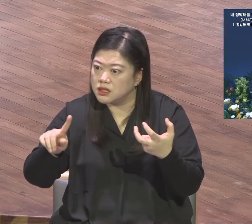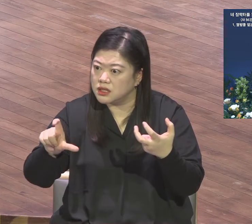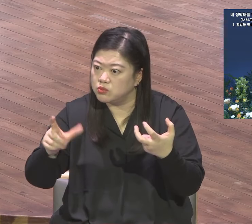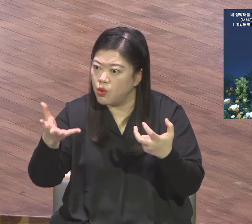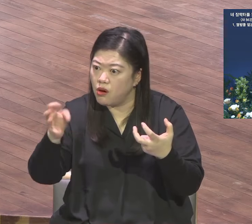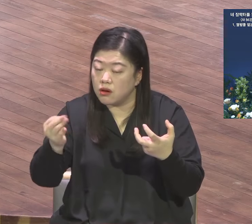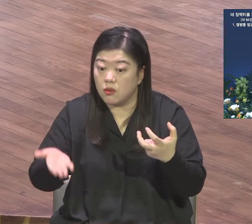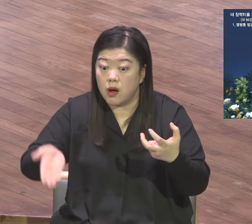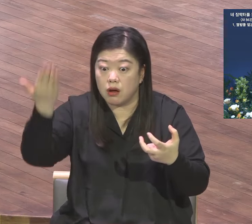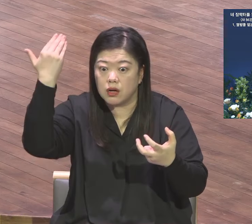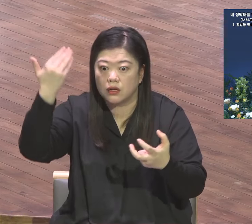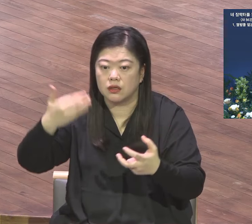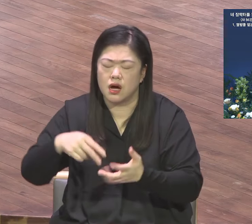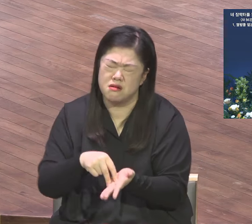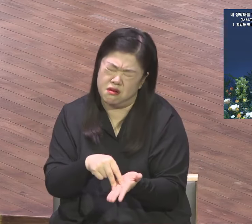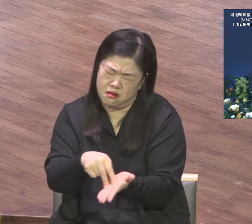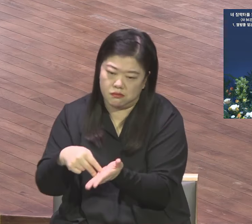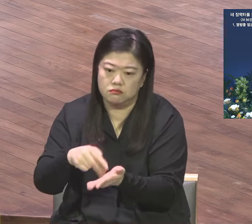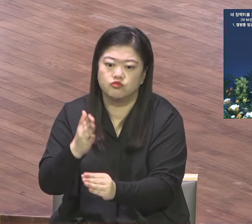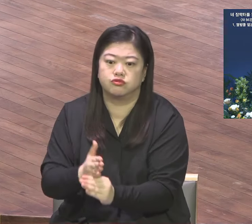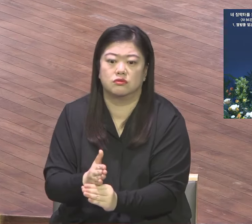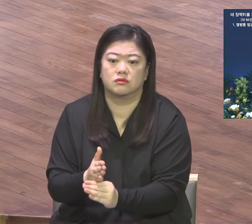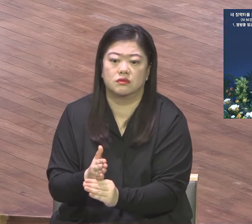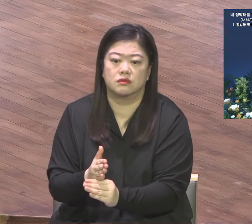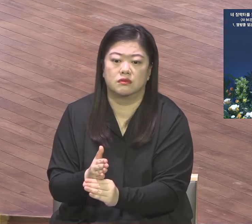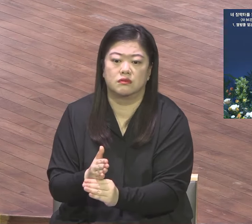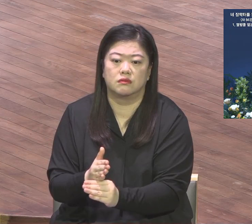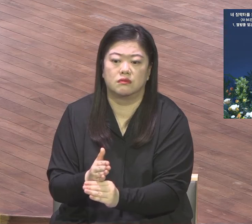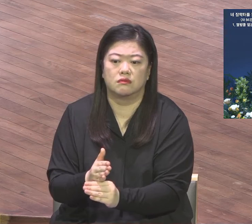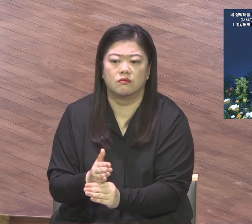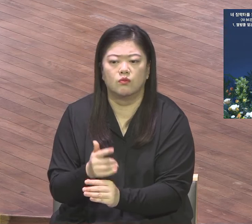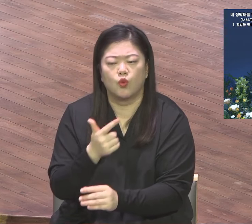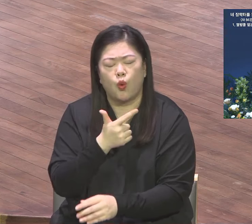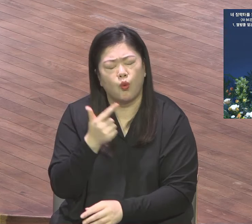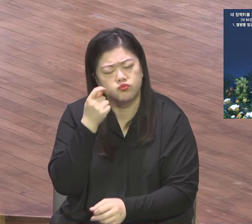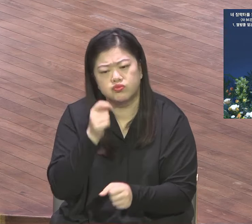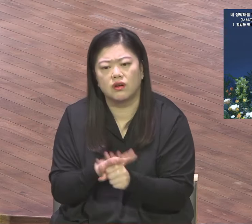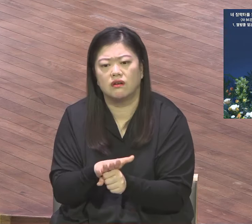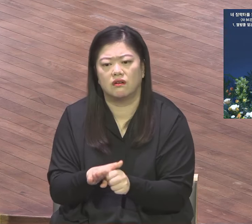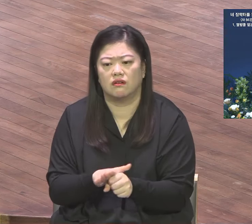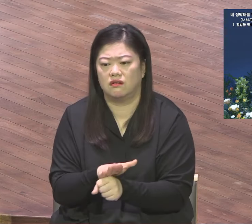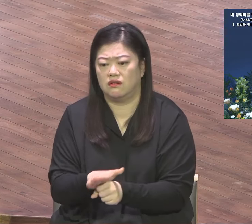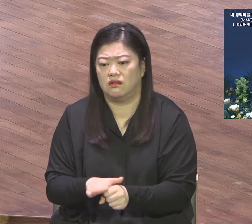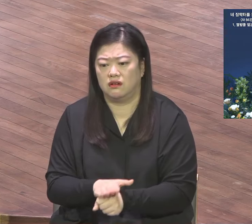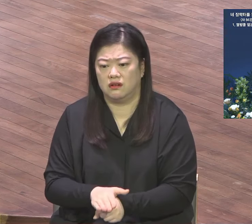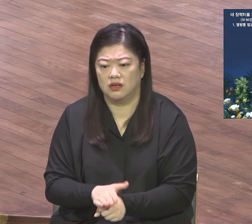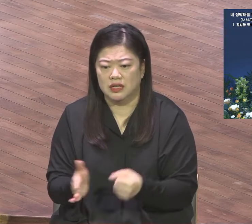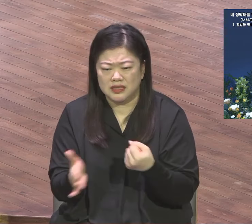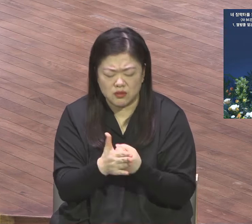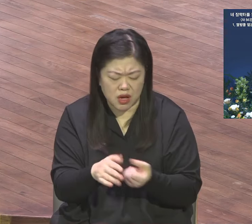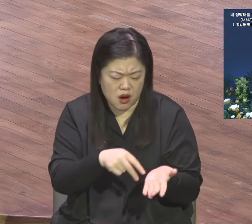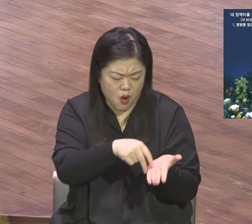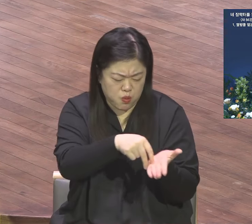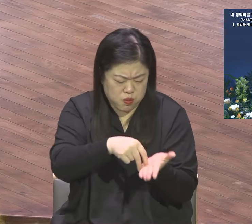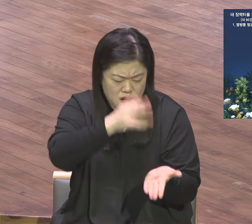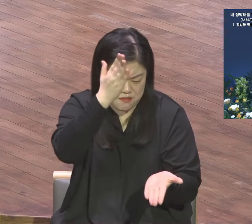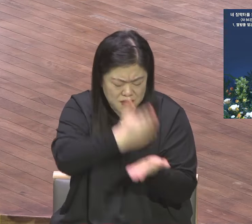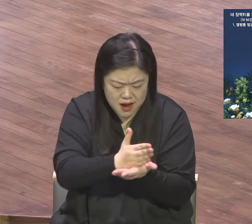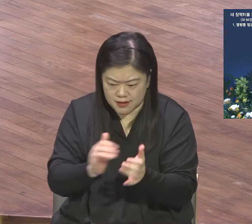그래서 사회적 고립 고리를 끊어 외로움이 초래하는 육체적